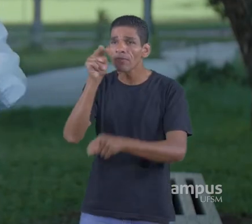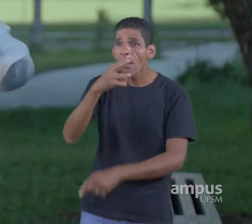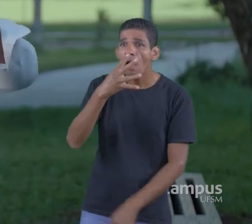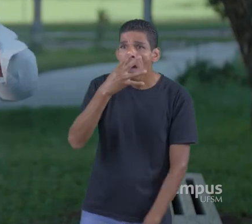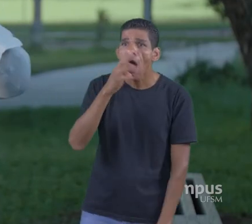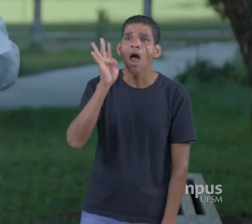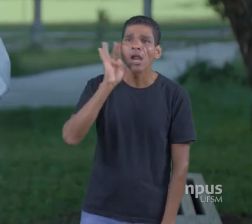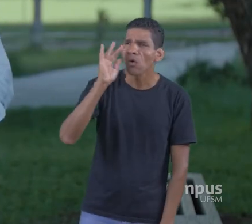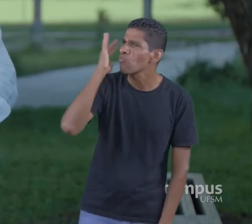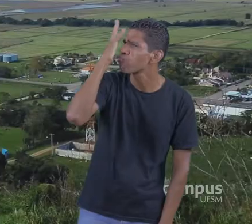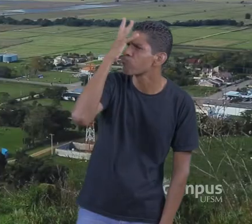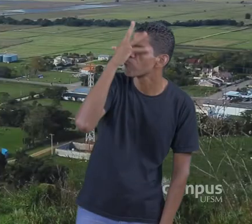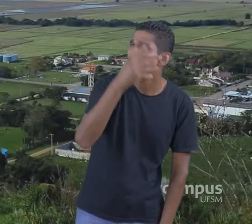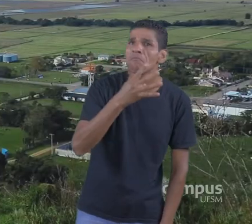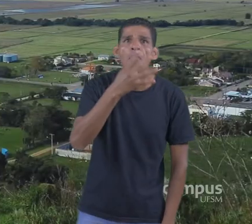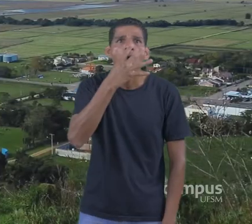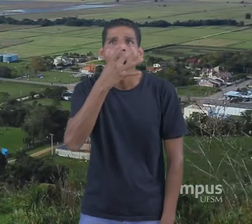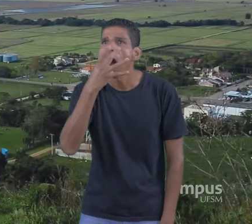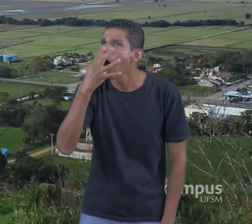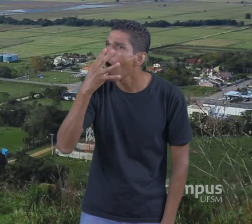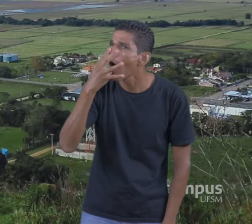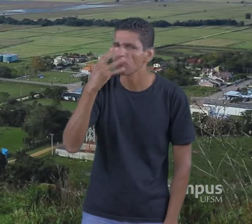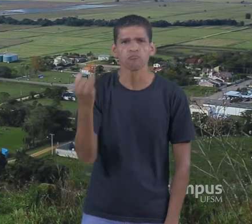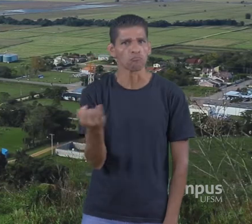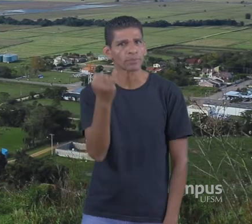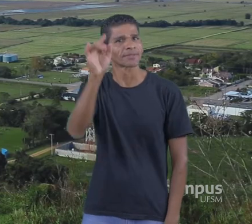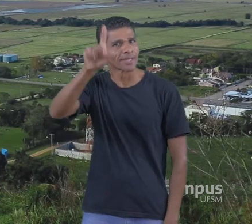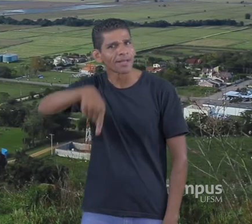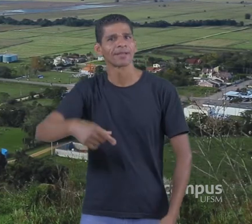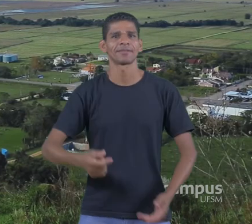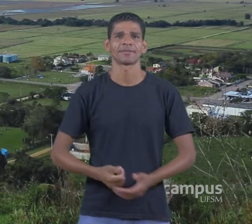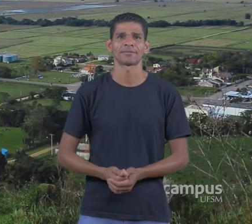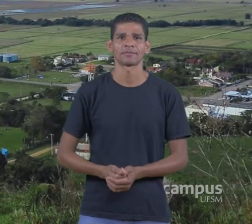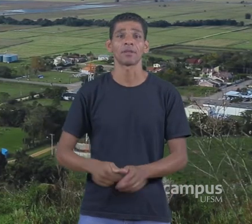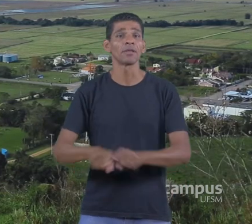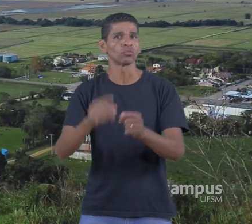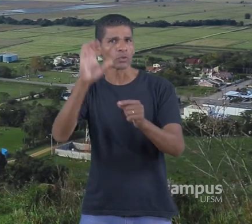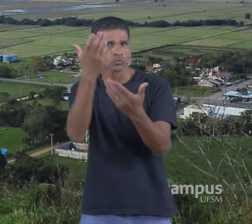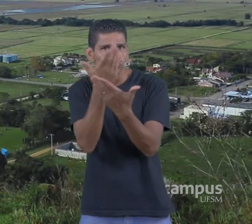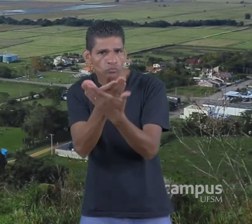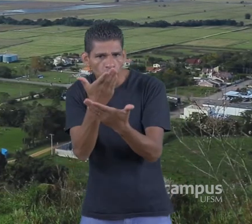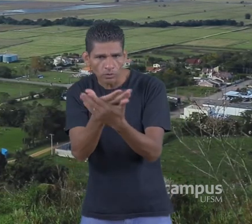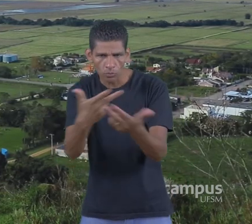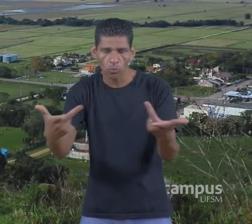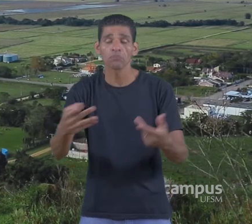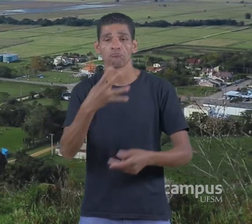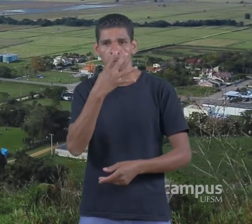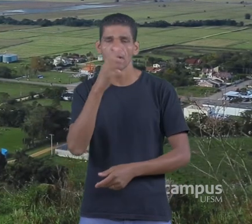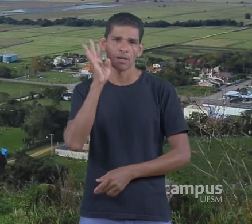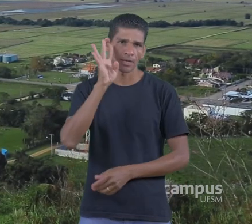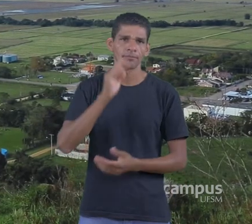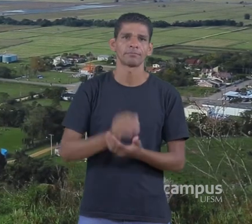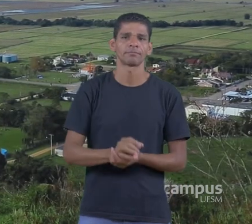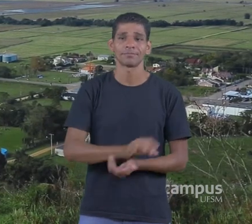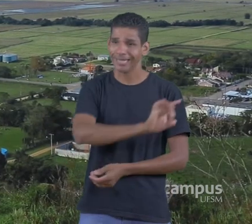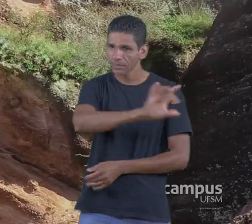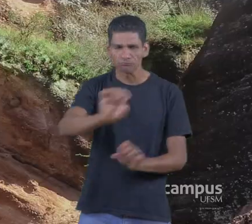Mas para quem Visita o território Como algo Que tem uma relevância Científica Muito